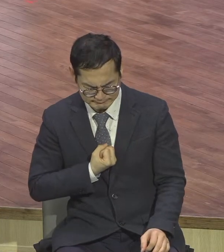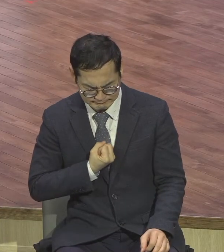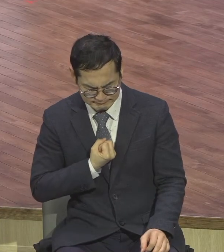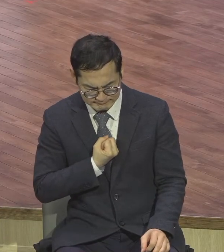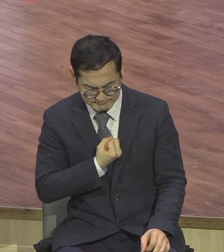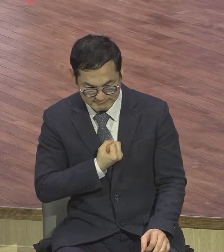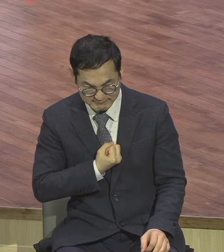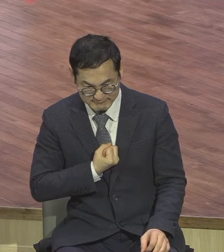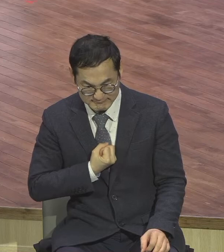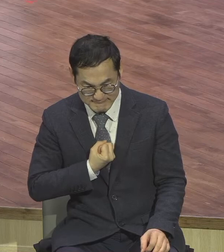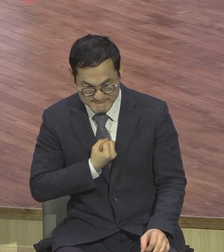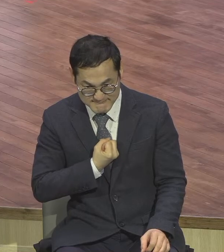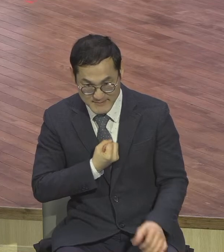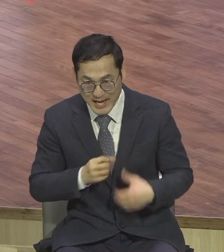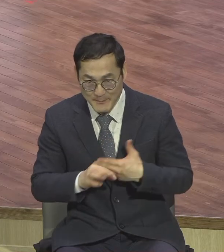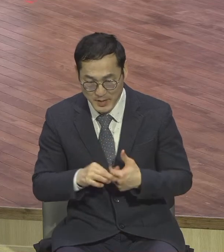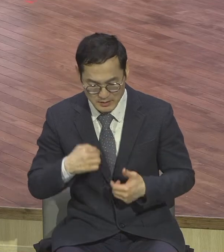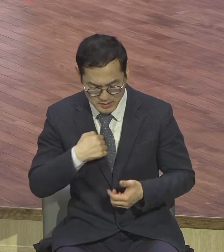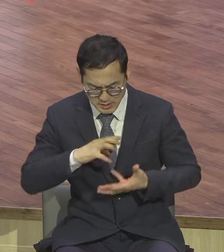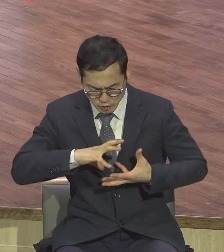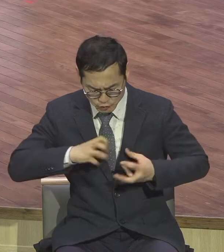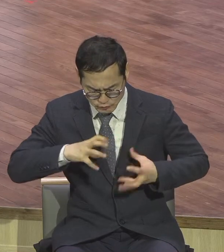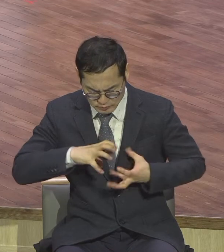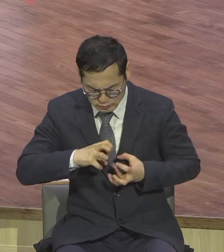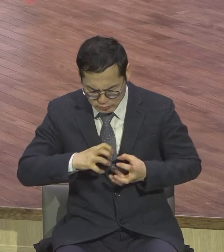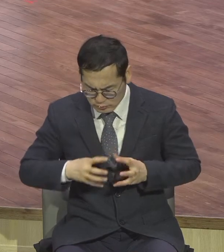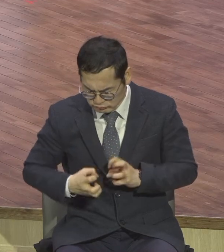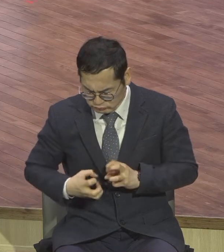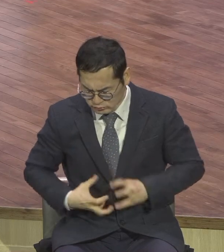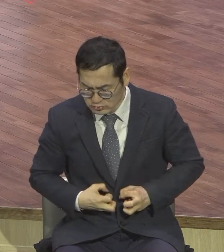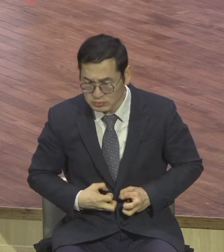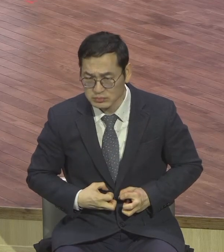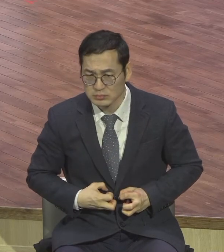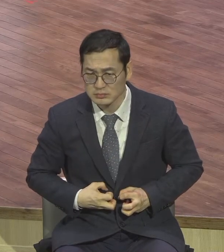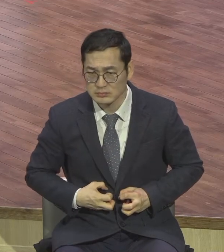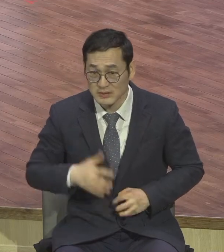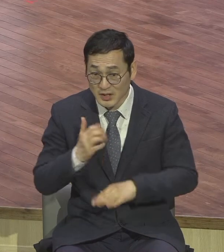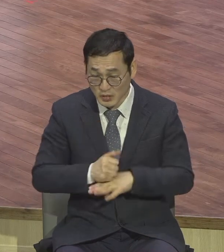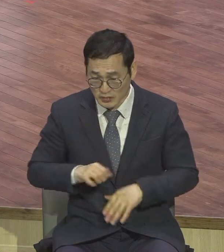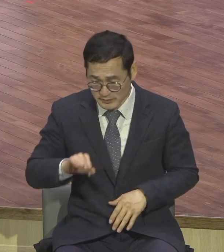유발시켜가지고 면역체계를 파괴시킨다고 했어요